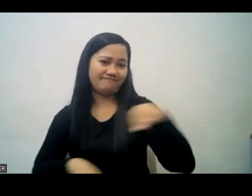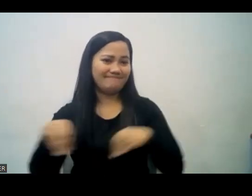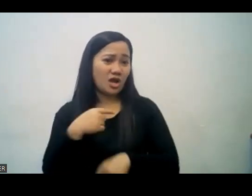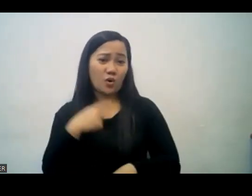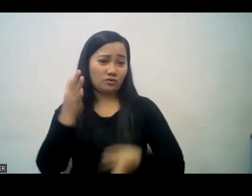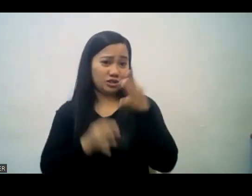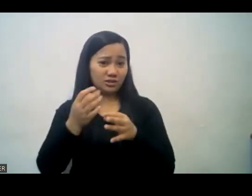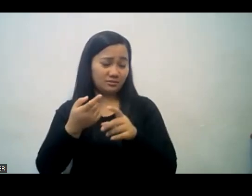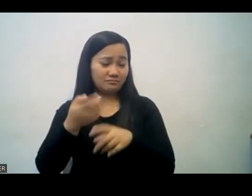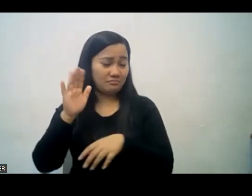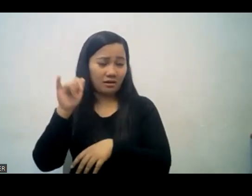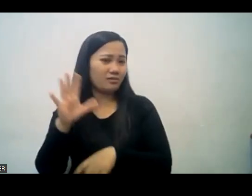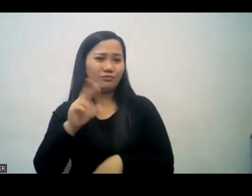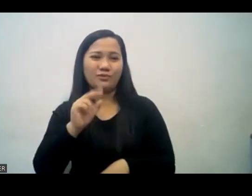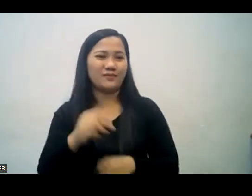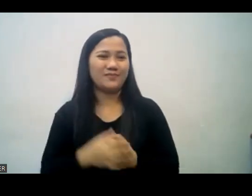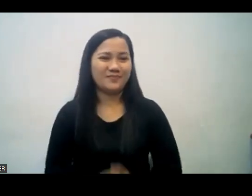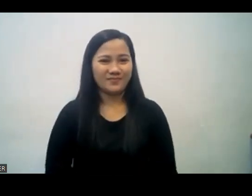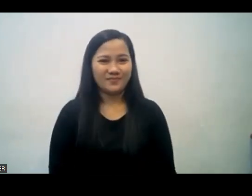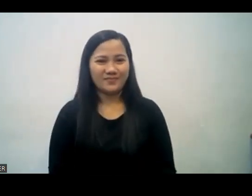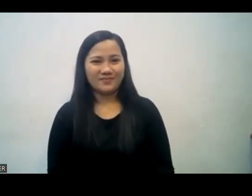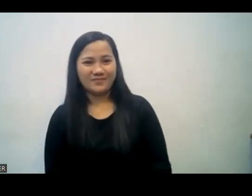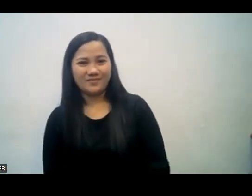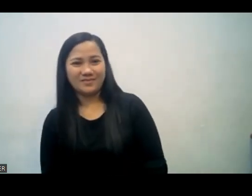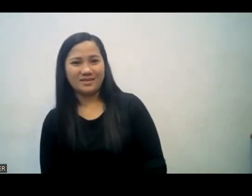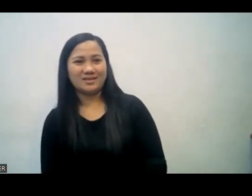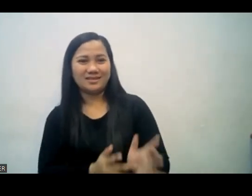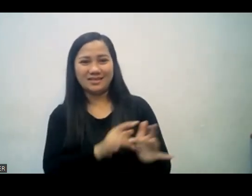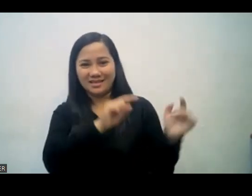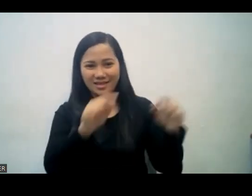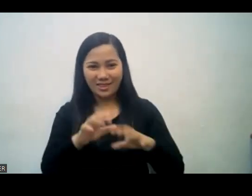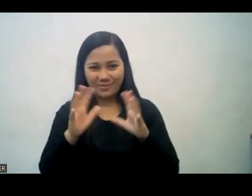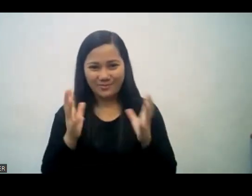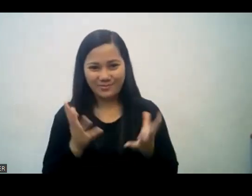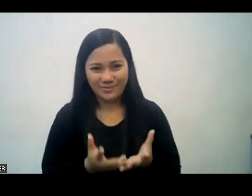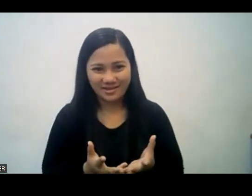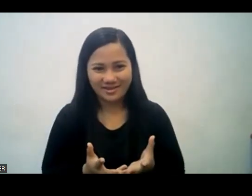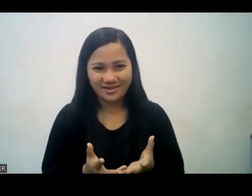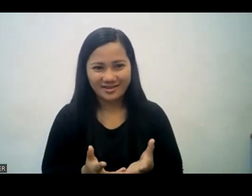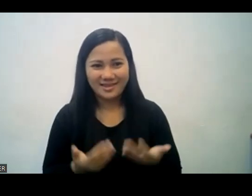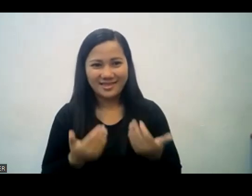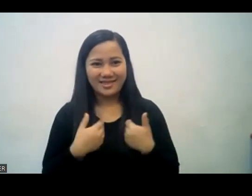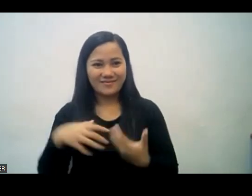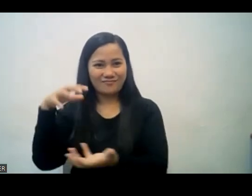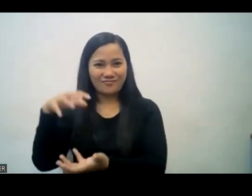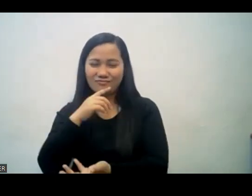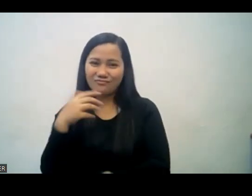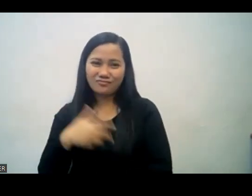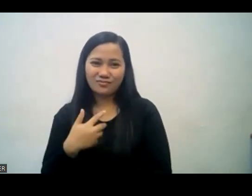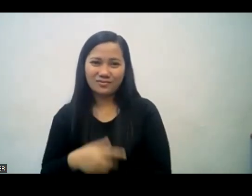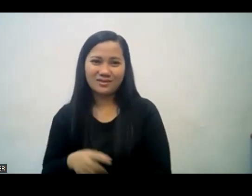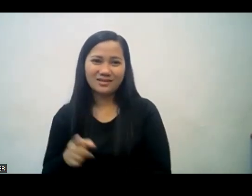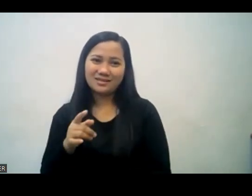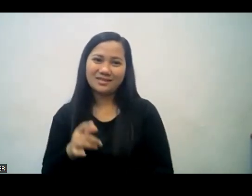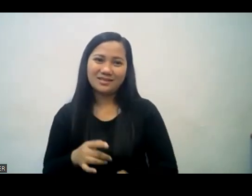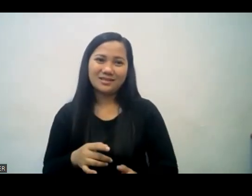when it comes to the things of this world i don't have a thing possessions you know i just don't want them for though